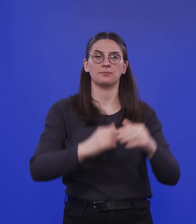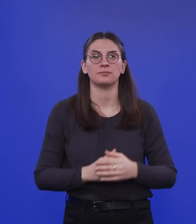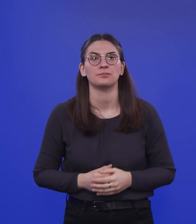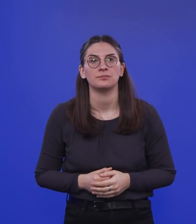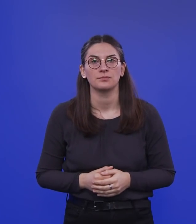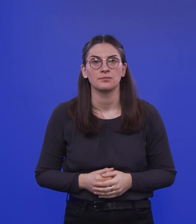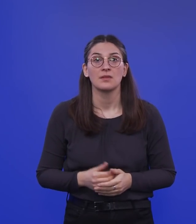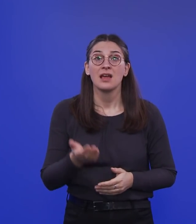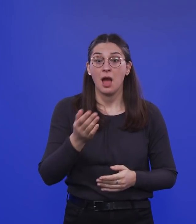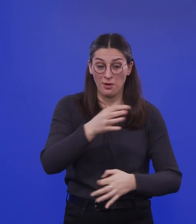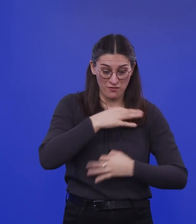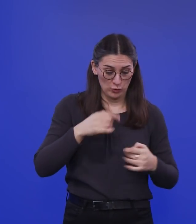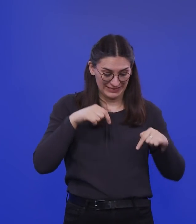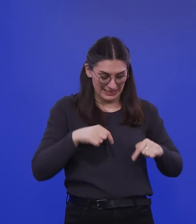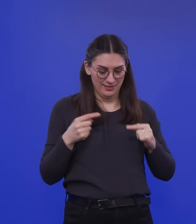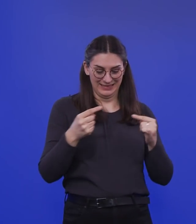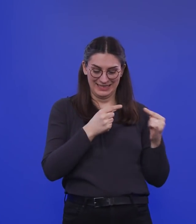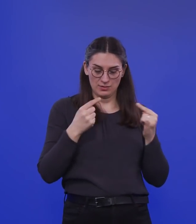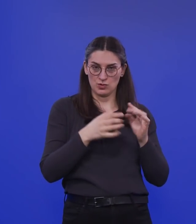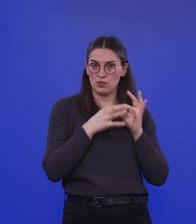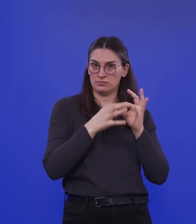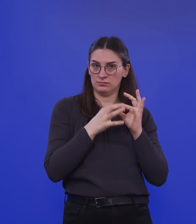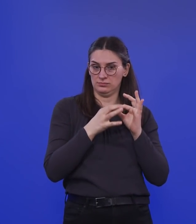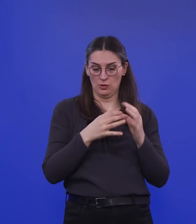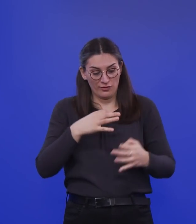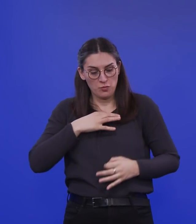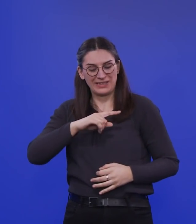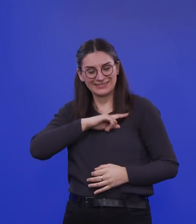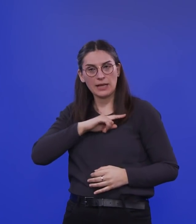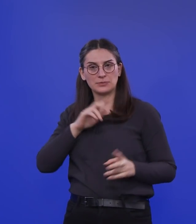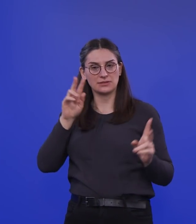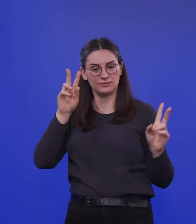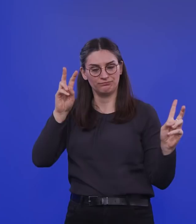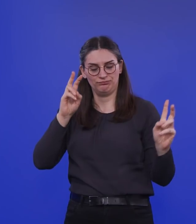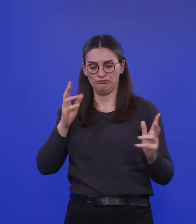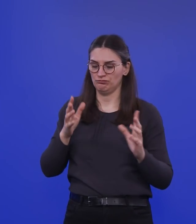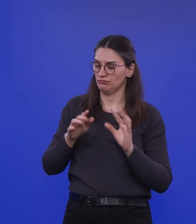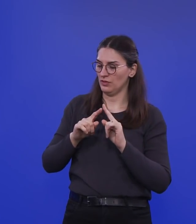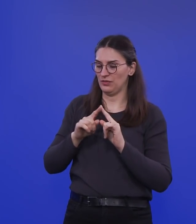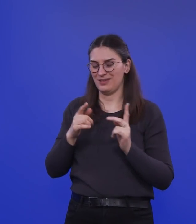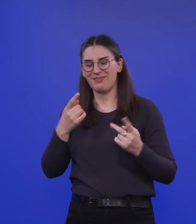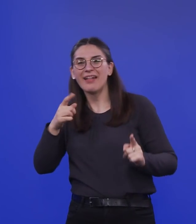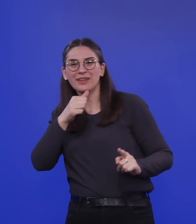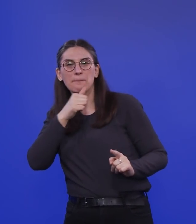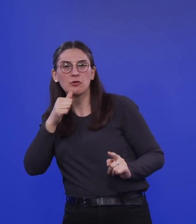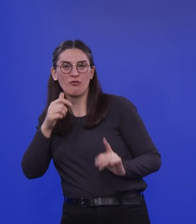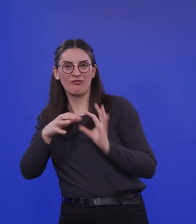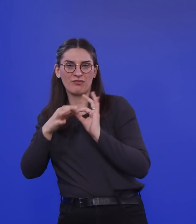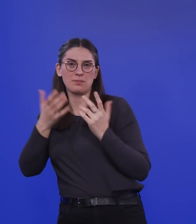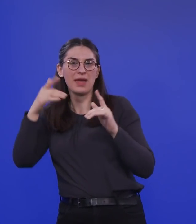für uns hier in diesem Kontext und auch vielleicht für mich als jemand, der eher eine andere Berufserfahrung hat, nämlich eine virologische, also ich